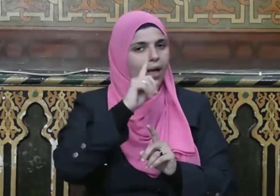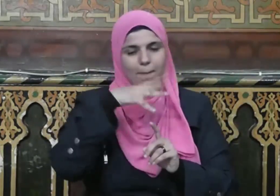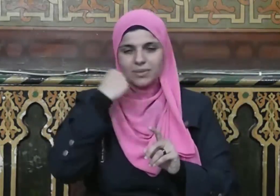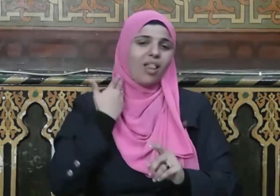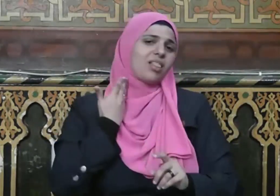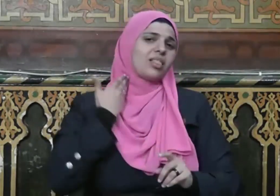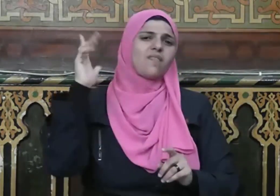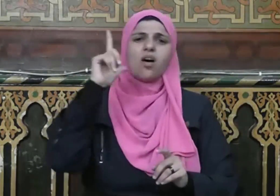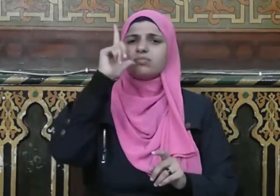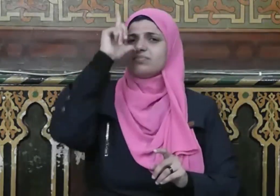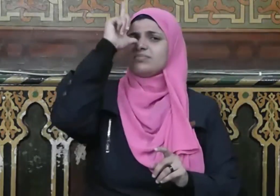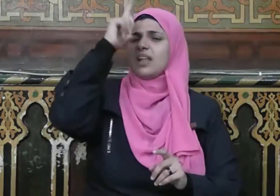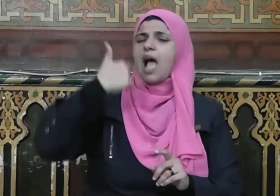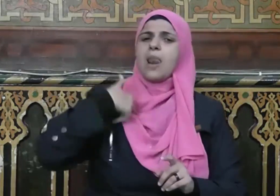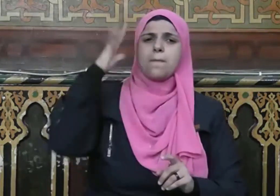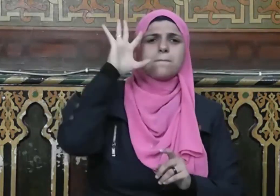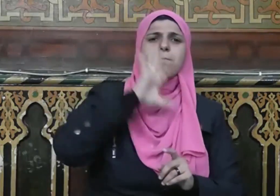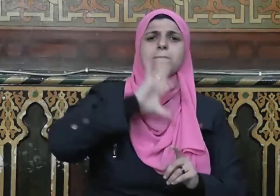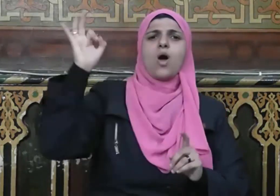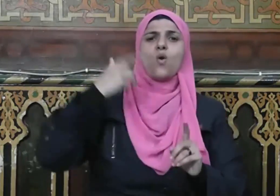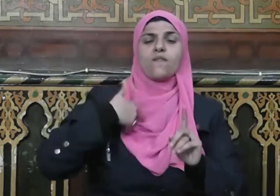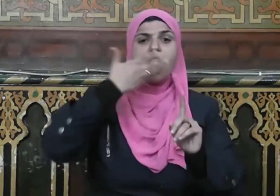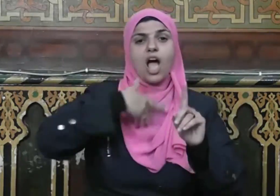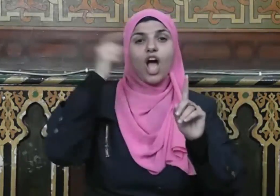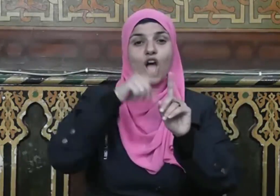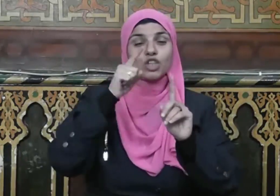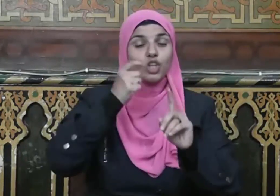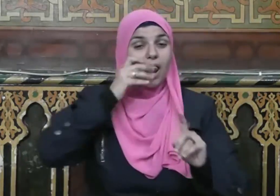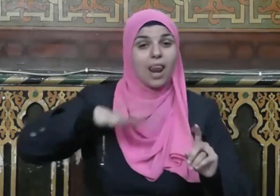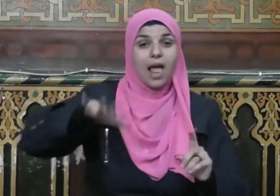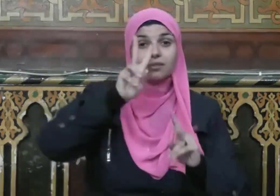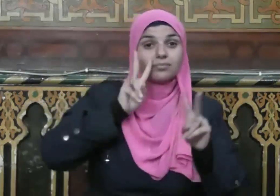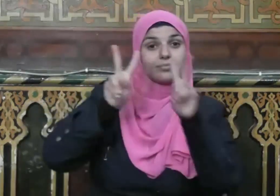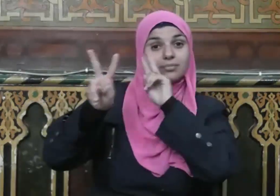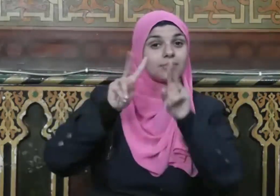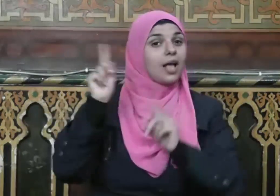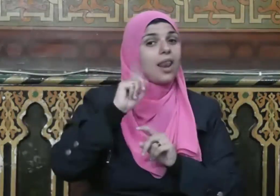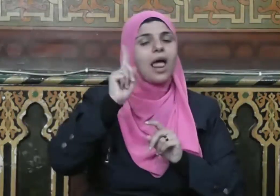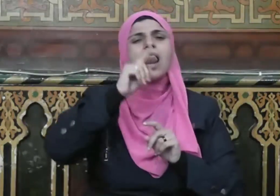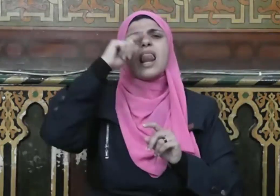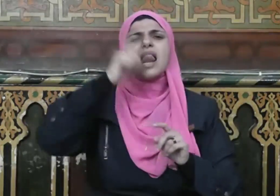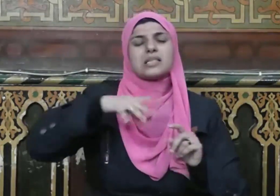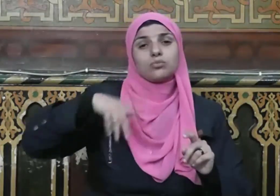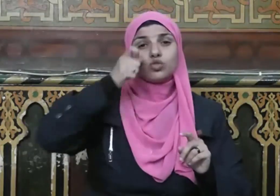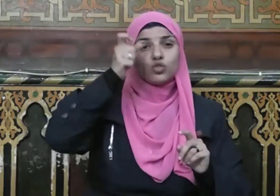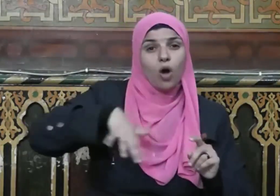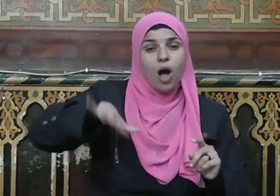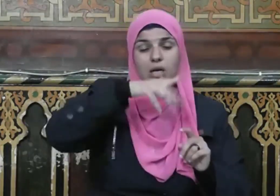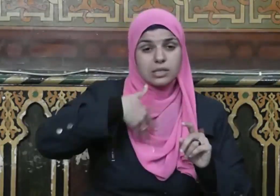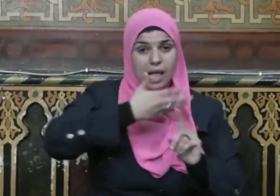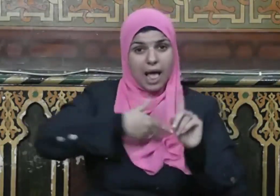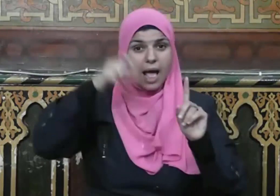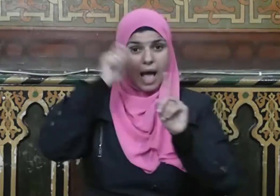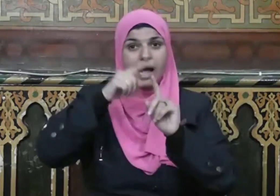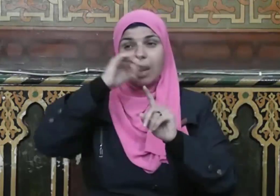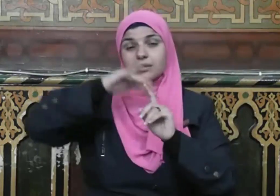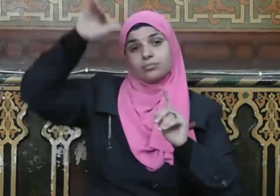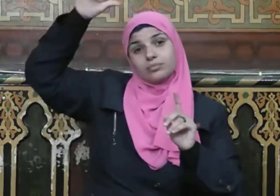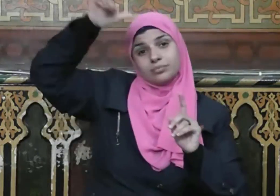والمباهات بين الناس بل ينبغي على الحاج بعد عودته أن يكون